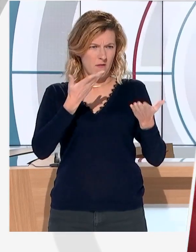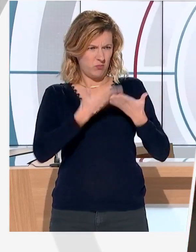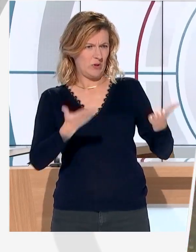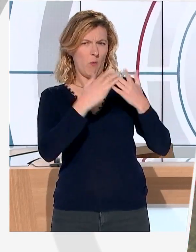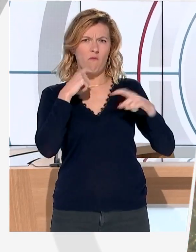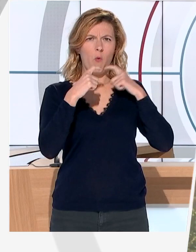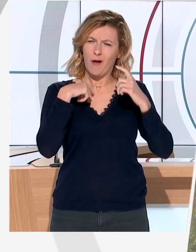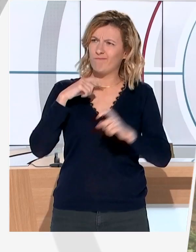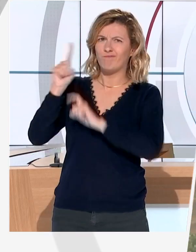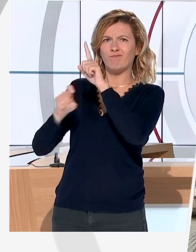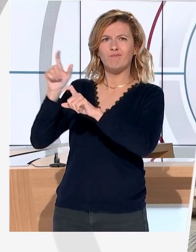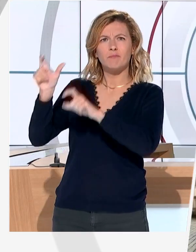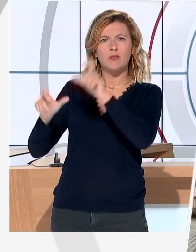passants à New York, la réponse est claire.